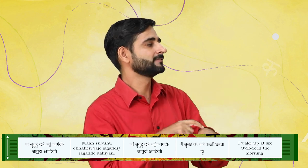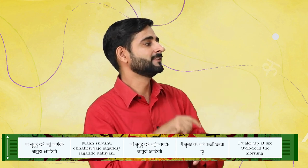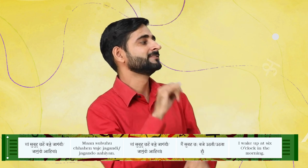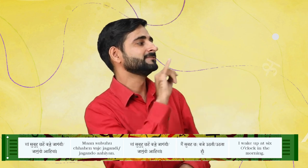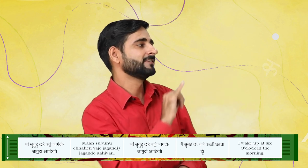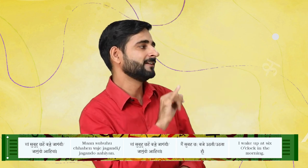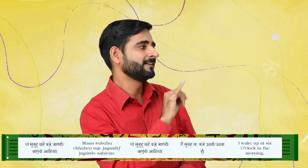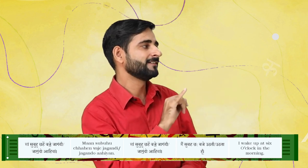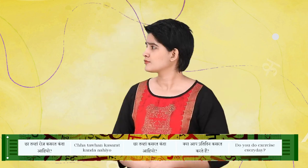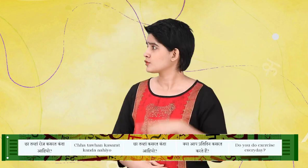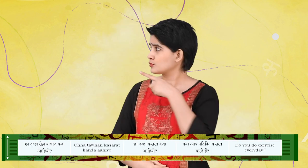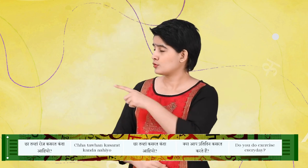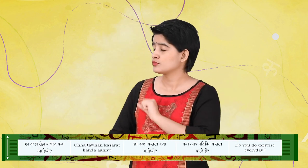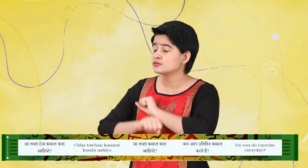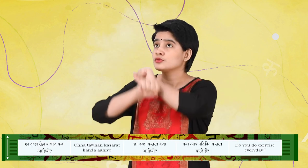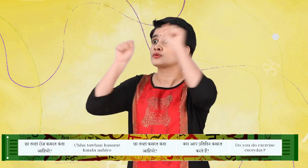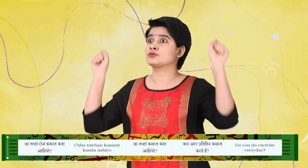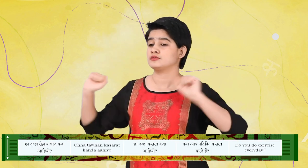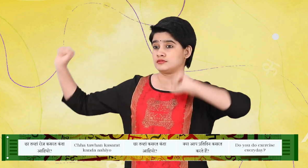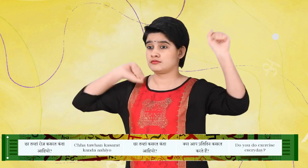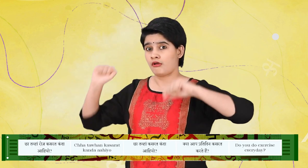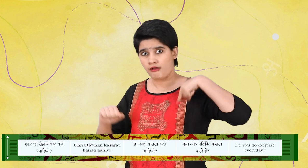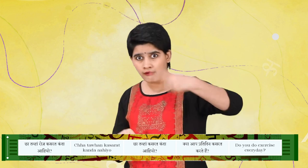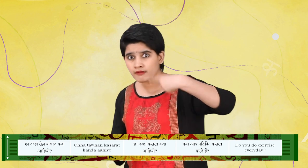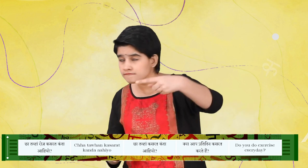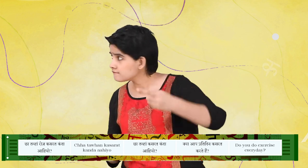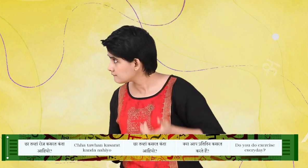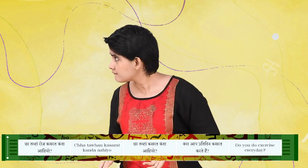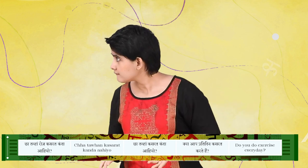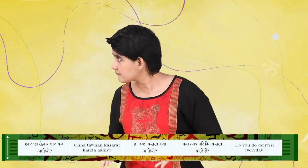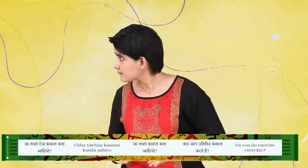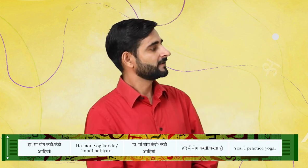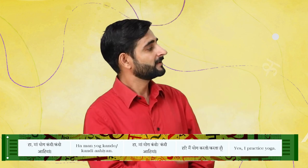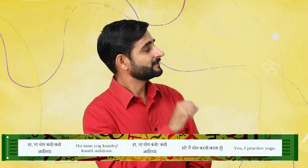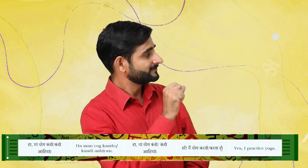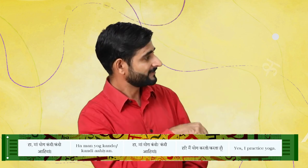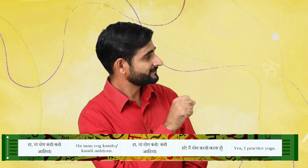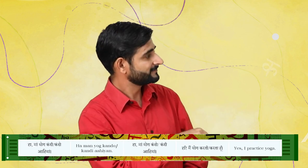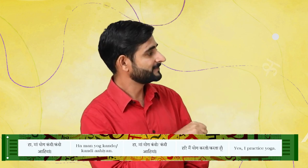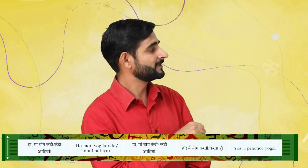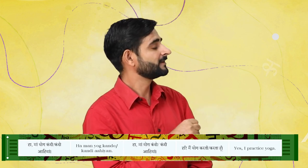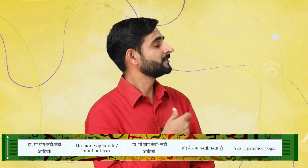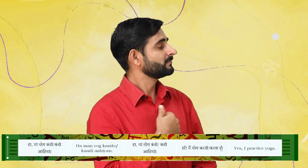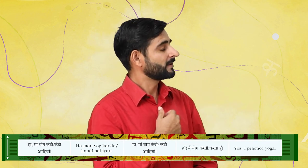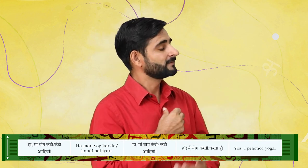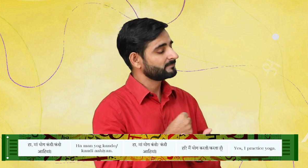चा तबहां रोज कस्रत कंदा आहे हां मा योग कंदी आहे